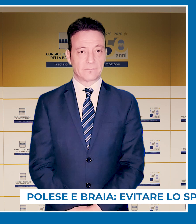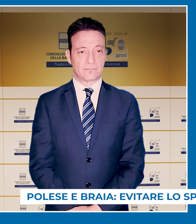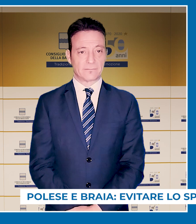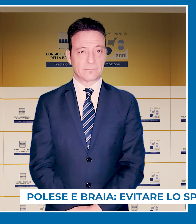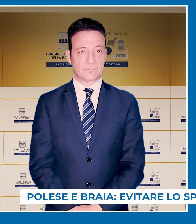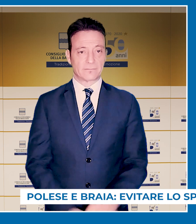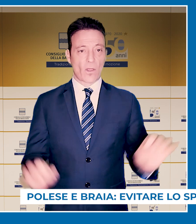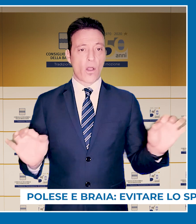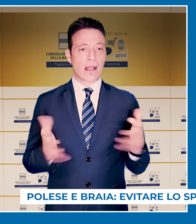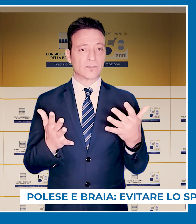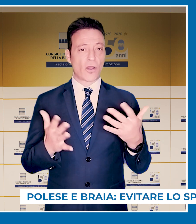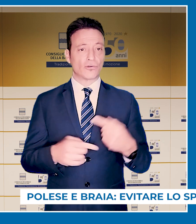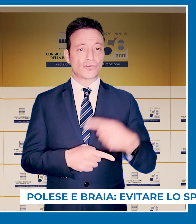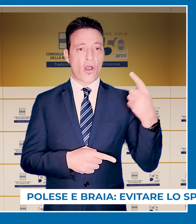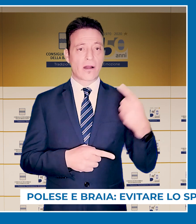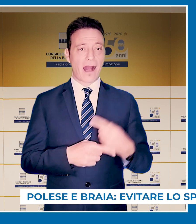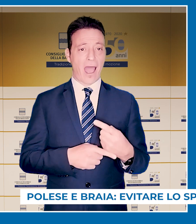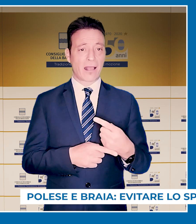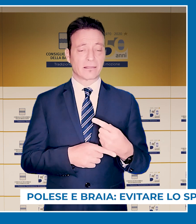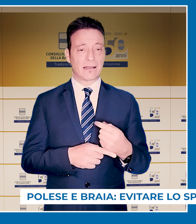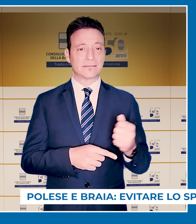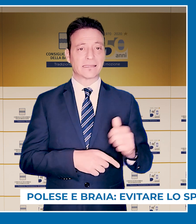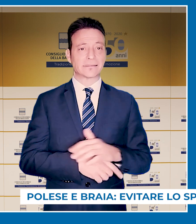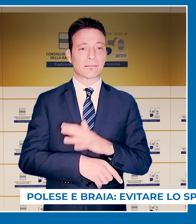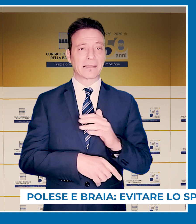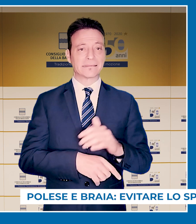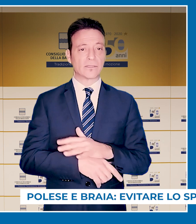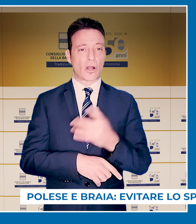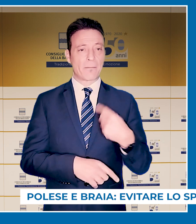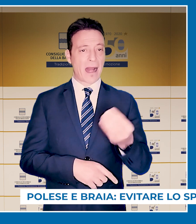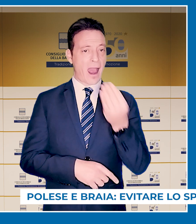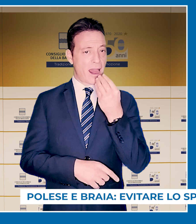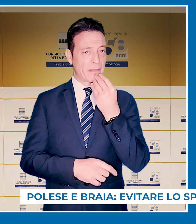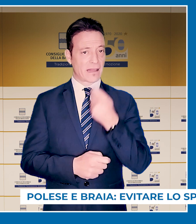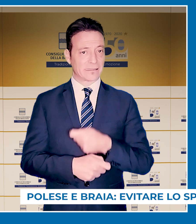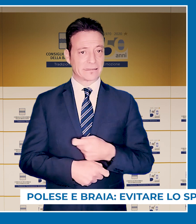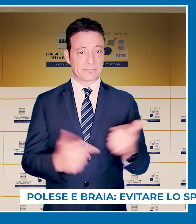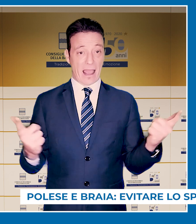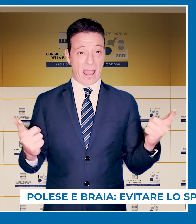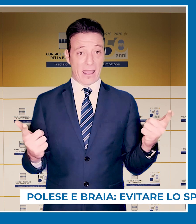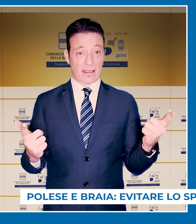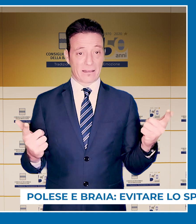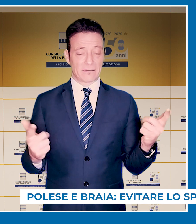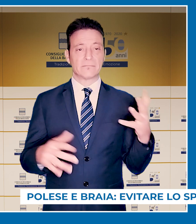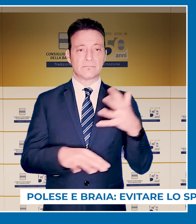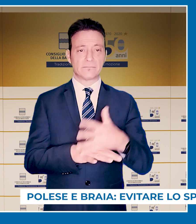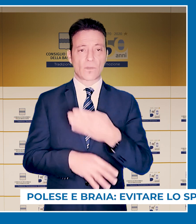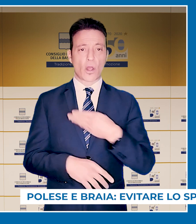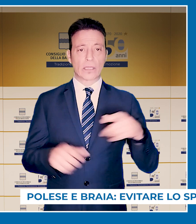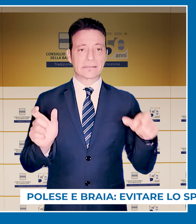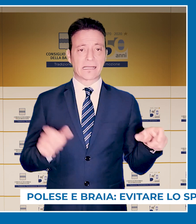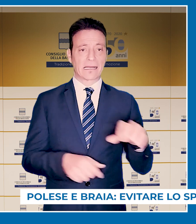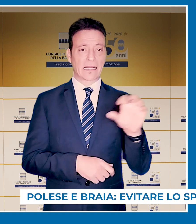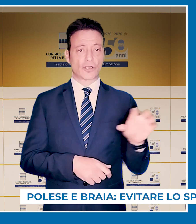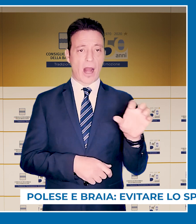In occasione della giornata di sensibilizzazione sugli sprechi alimentari sono intervenuti i